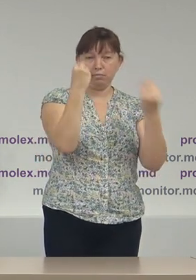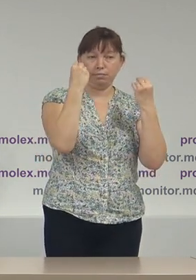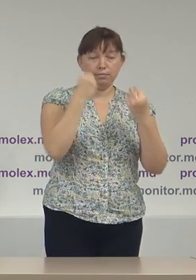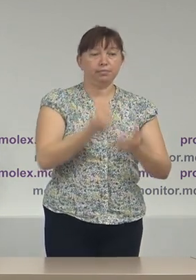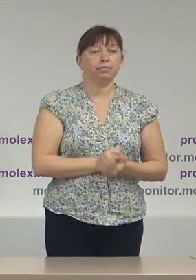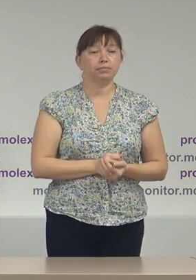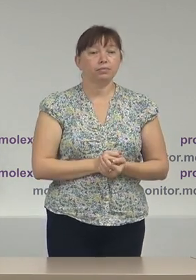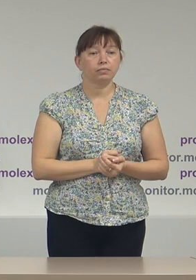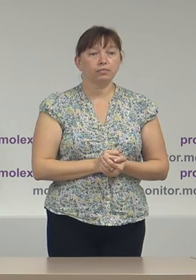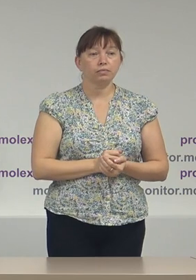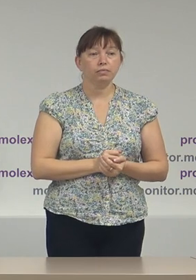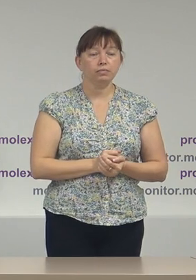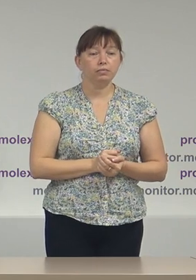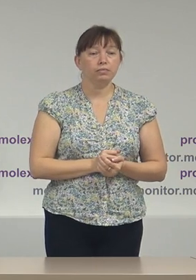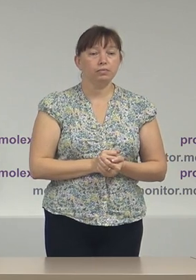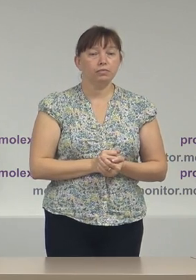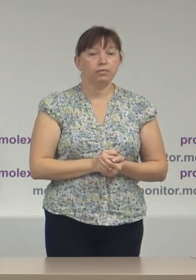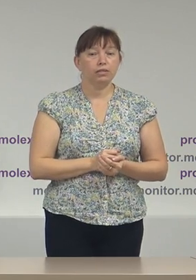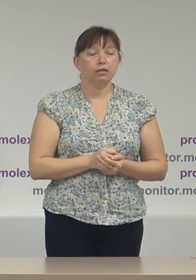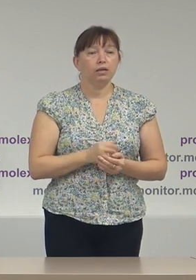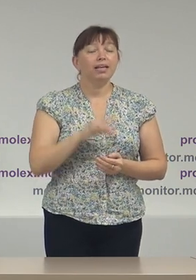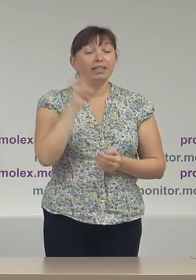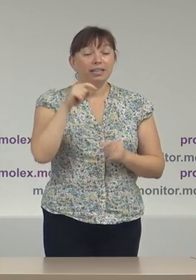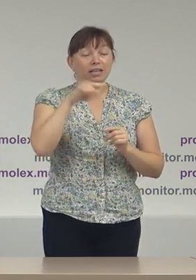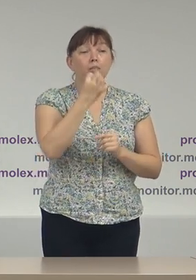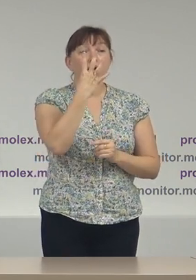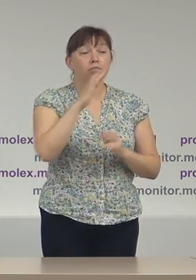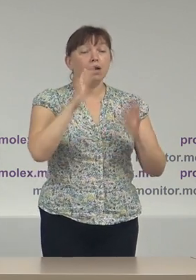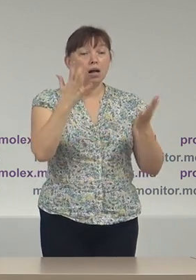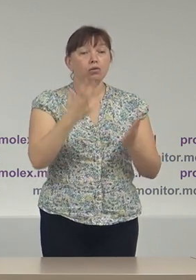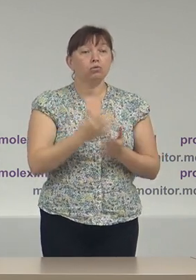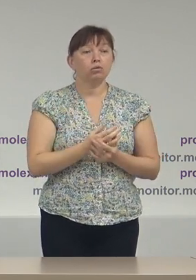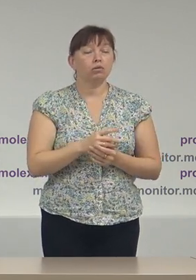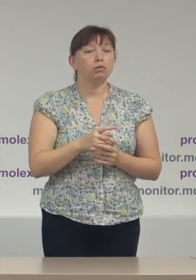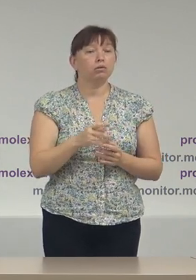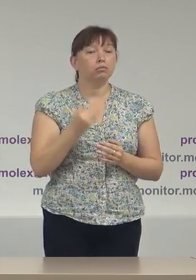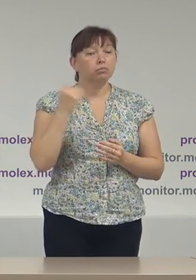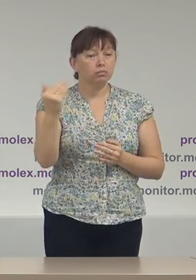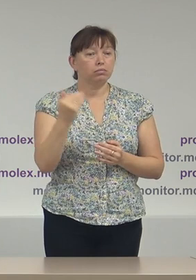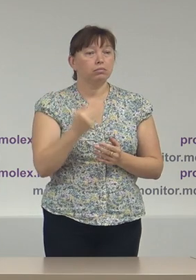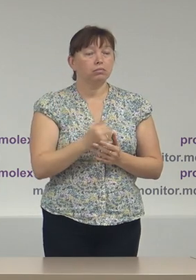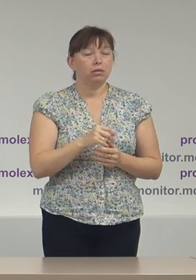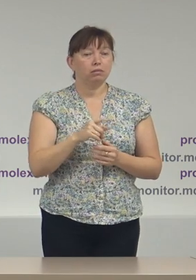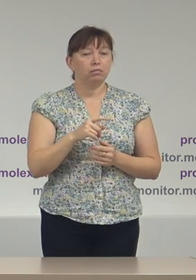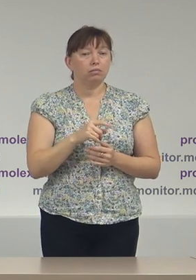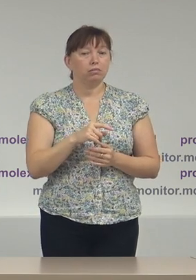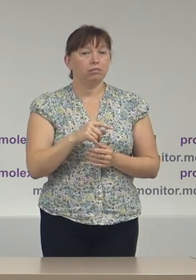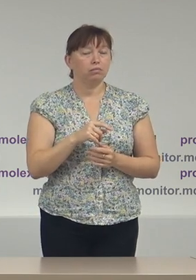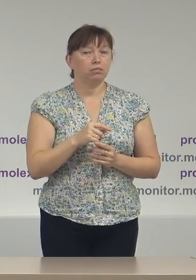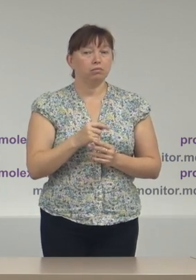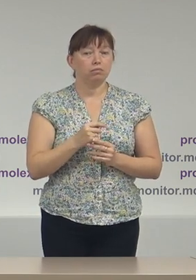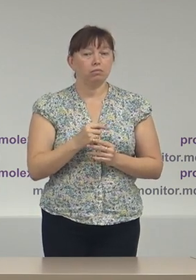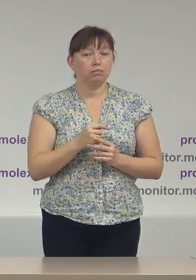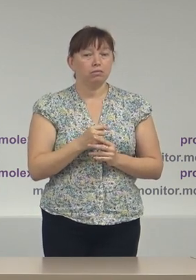discriminare. Din ele 14 cazuri se referă nemijlucit la discursuri de ură și instigare la